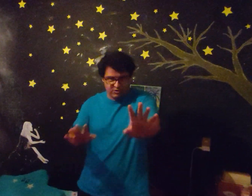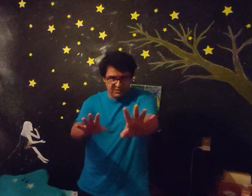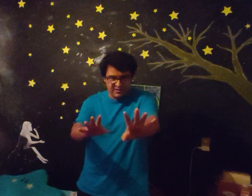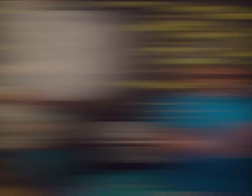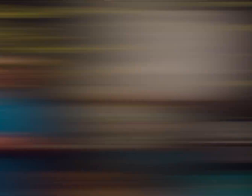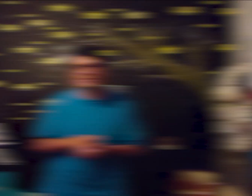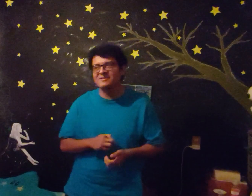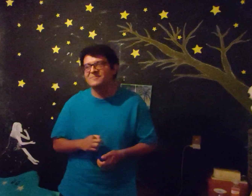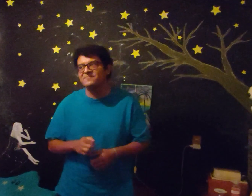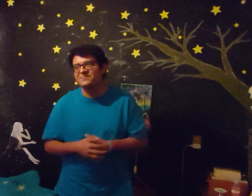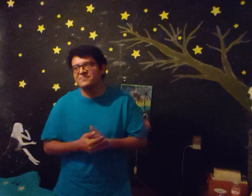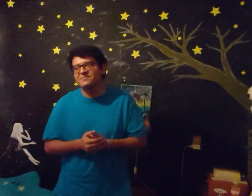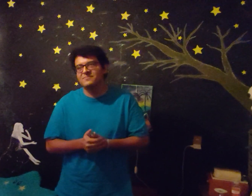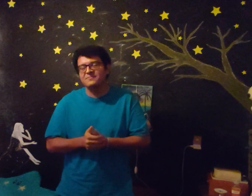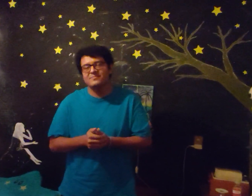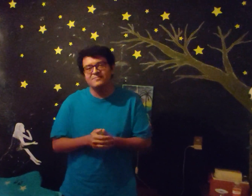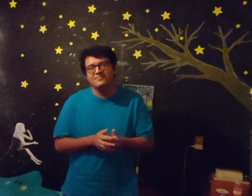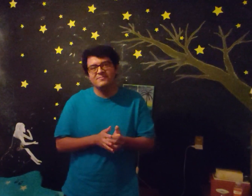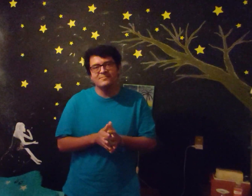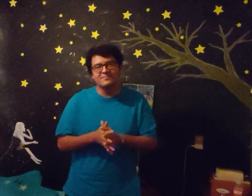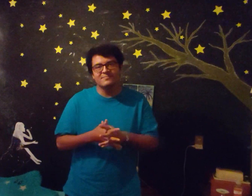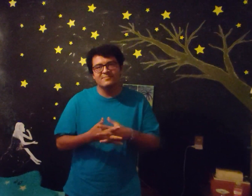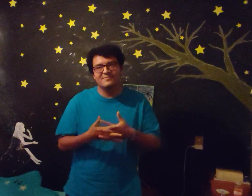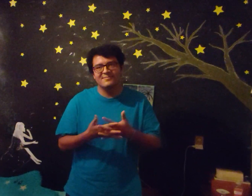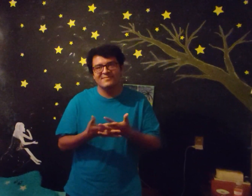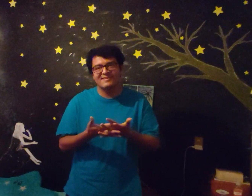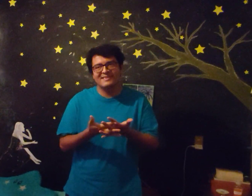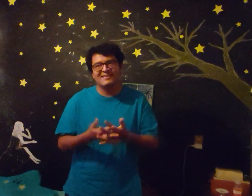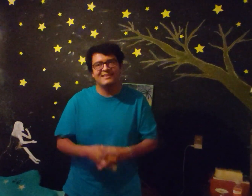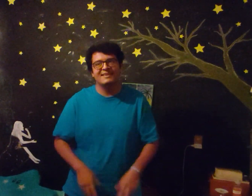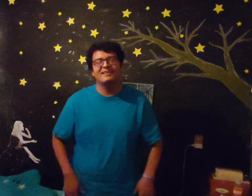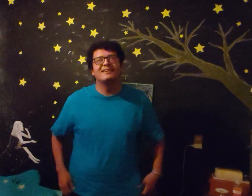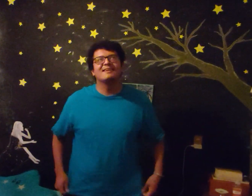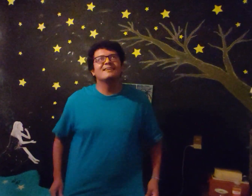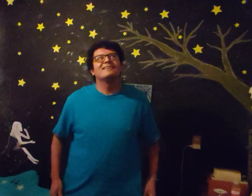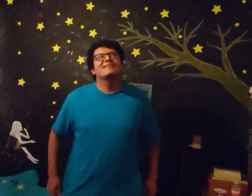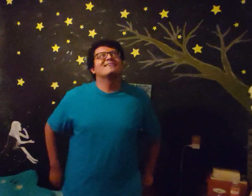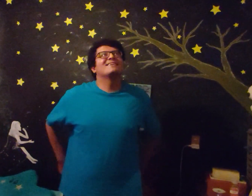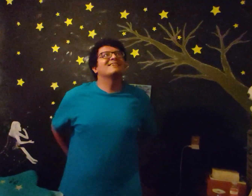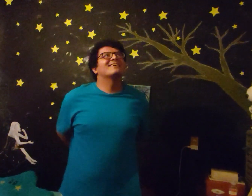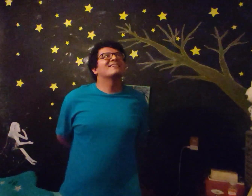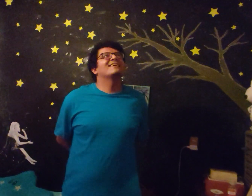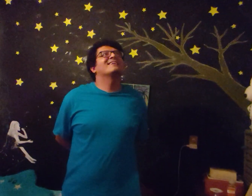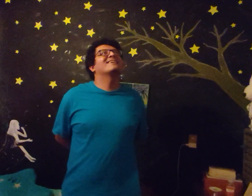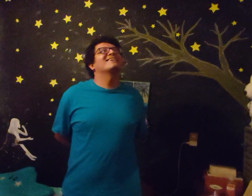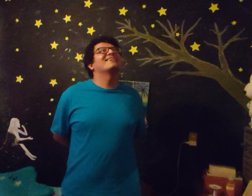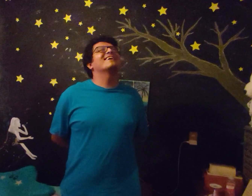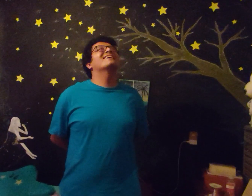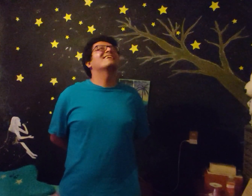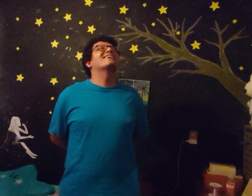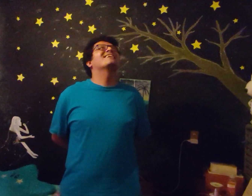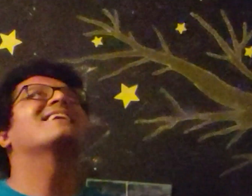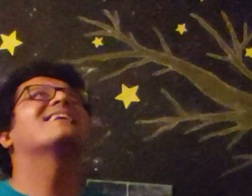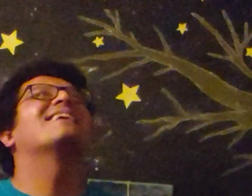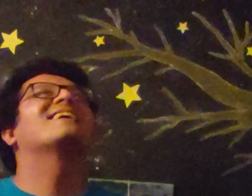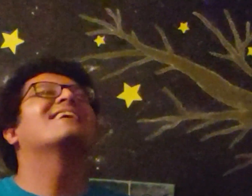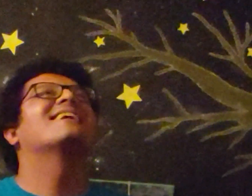digo, ¿eh? Gabriel Coria Campuzano dice Si en la Stallant va a ser en el mismo mundo, pero los